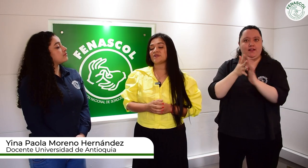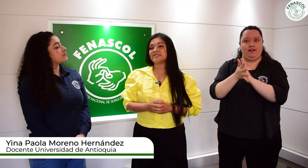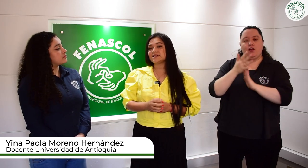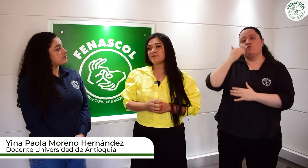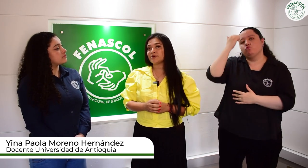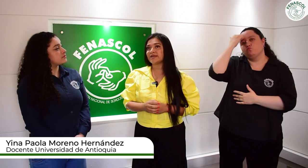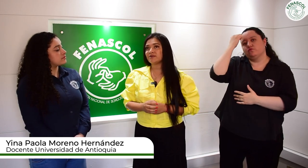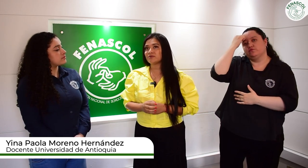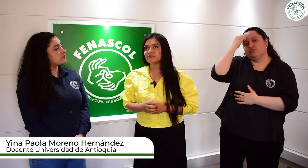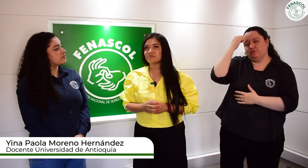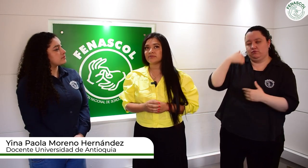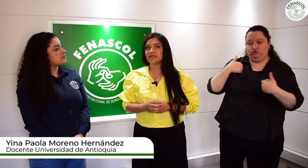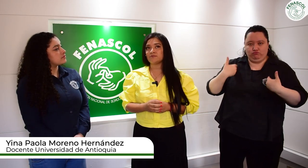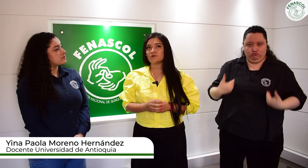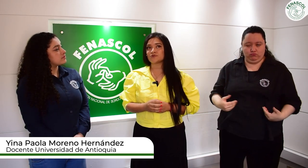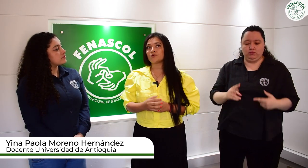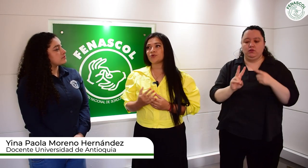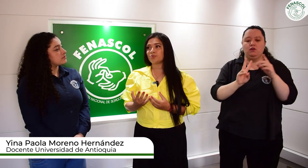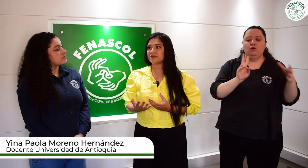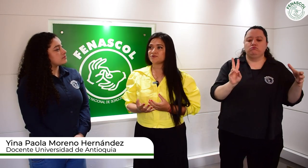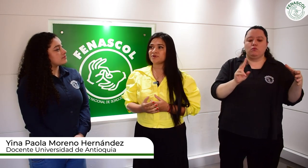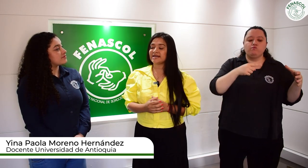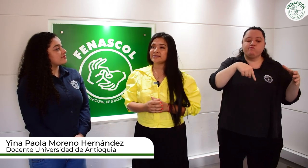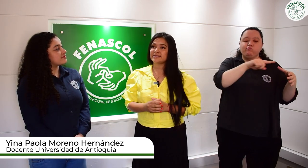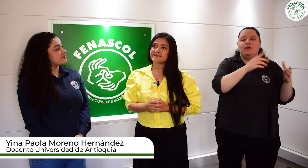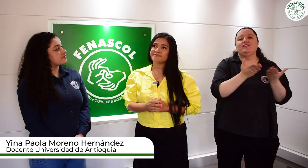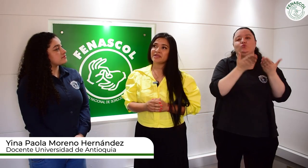profesora Gina Moreno, venimos con un grupo de estudiantes.